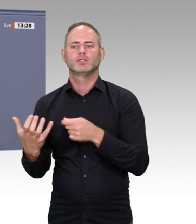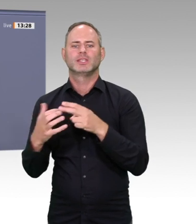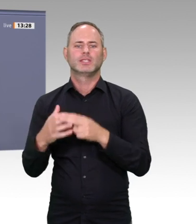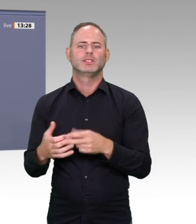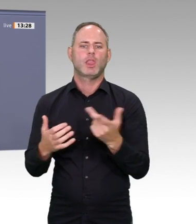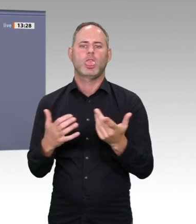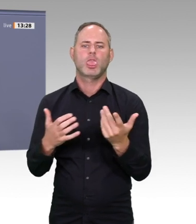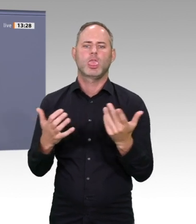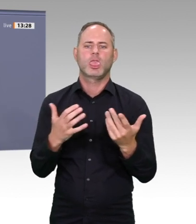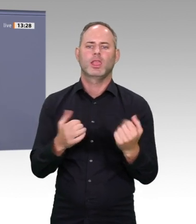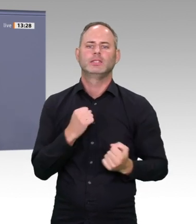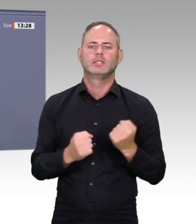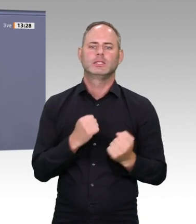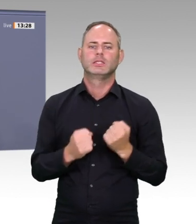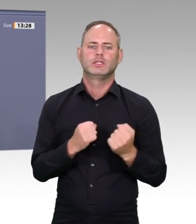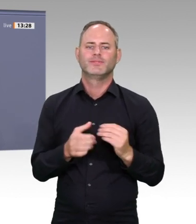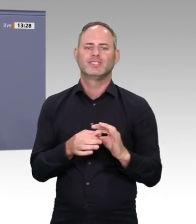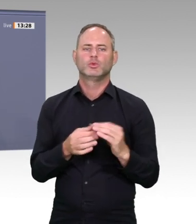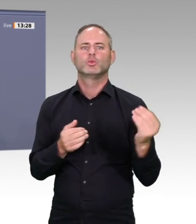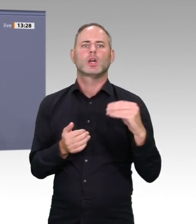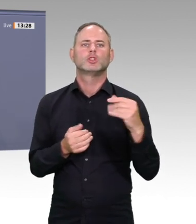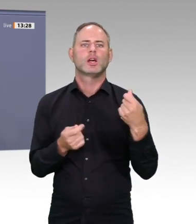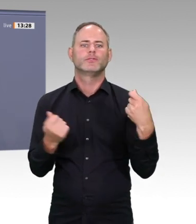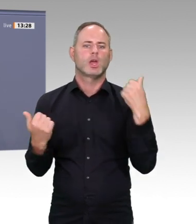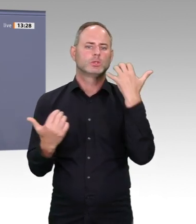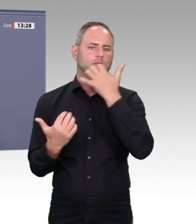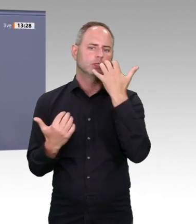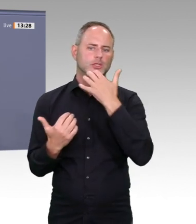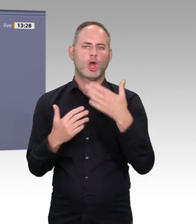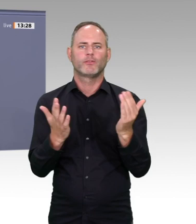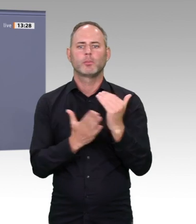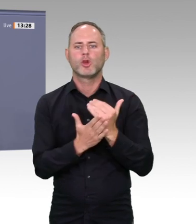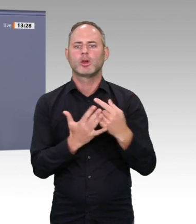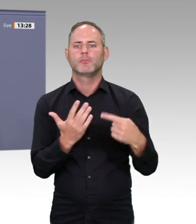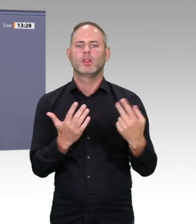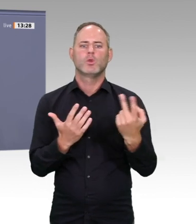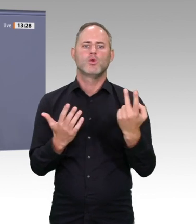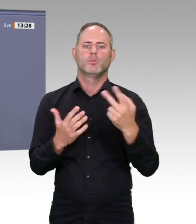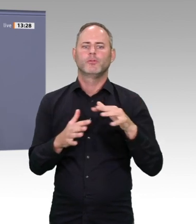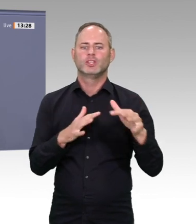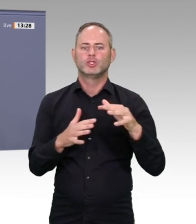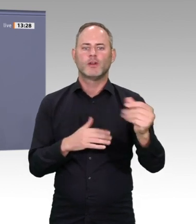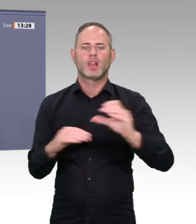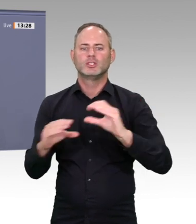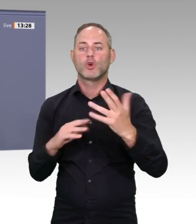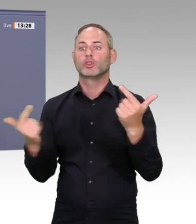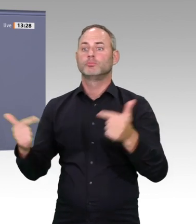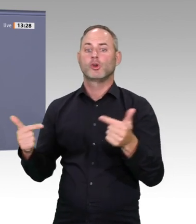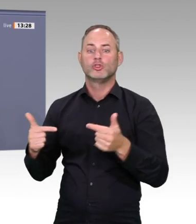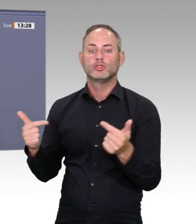hervorgebracht. Öffentliche Hochschulen und Forschungseinrichtungen sollen gesellschaftlichen Zielen und Zwecken dienen. Punkt.